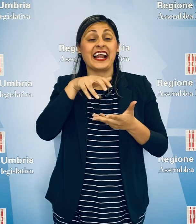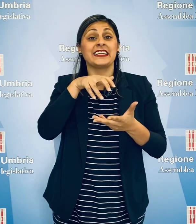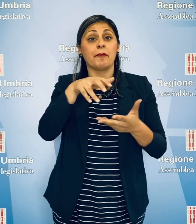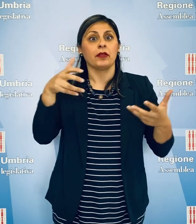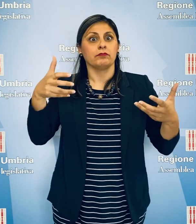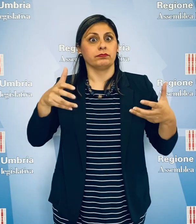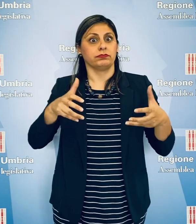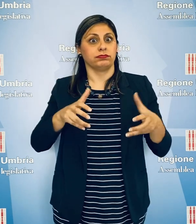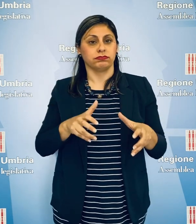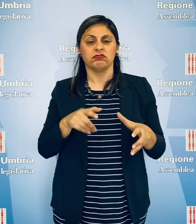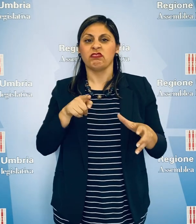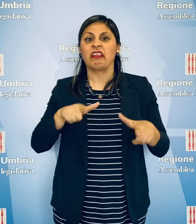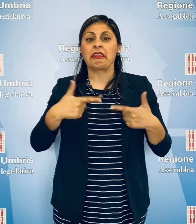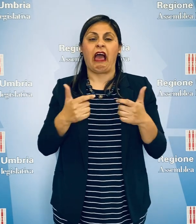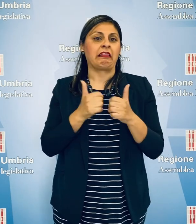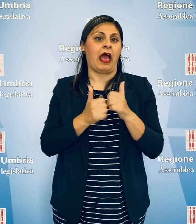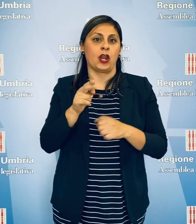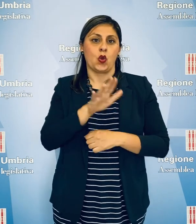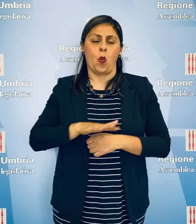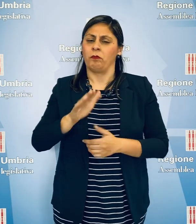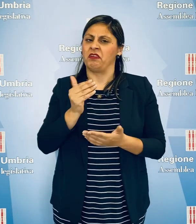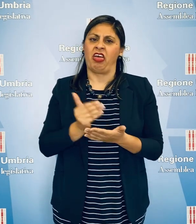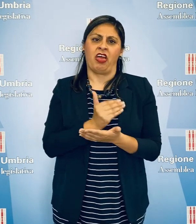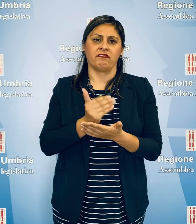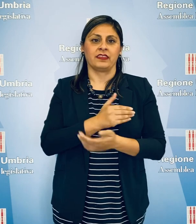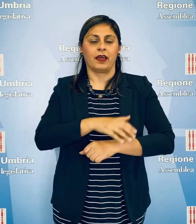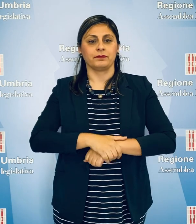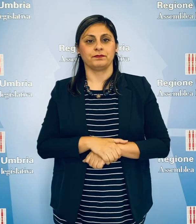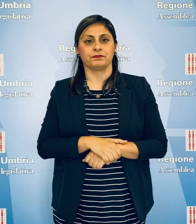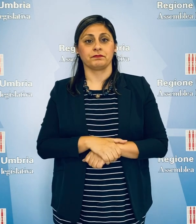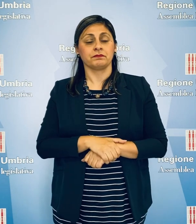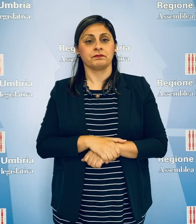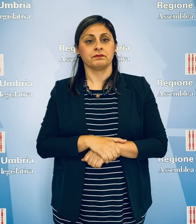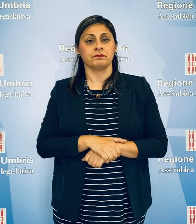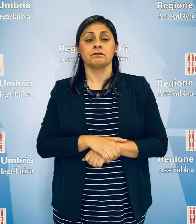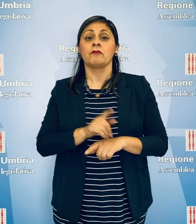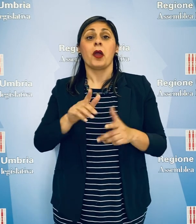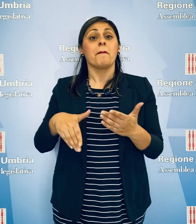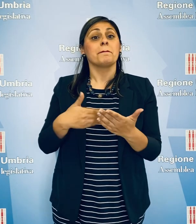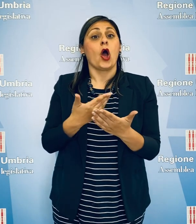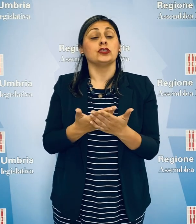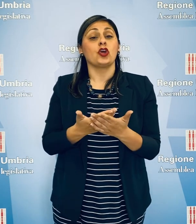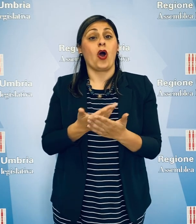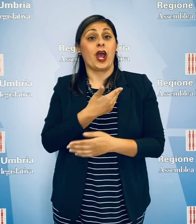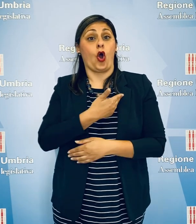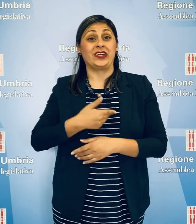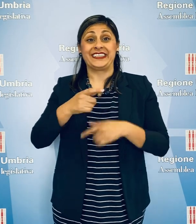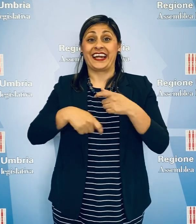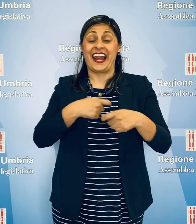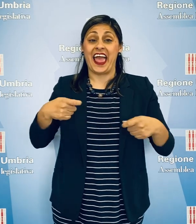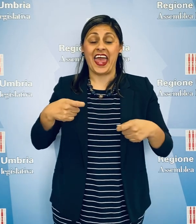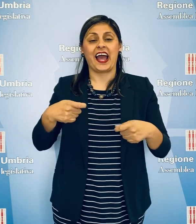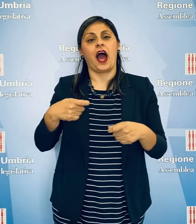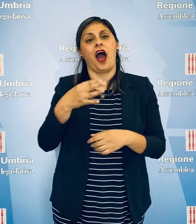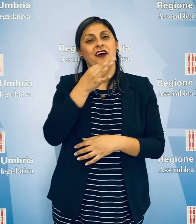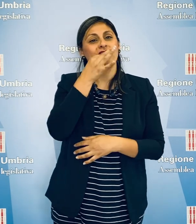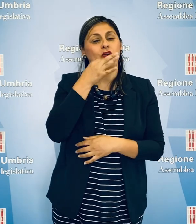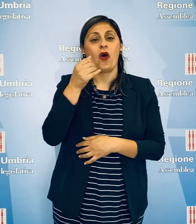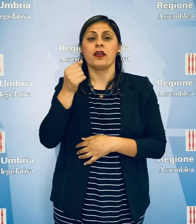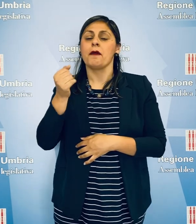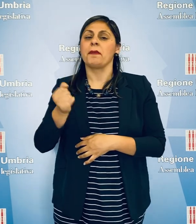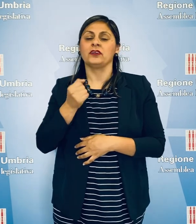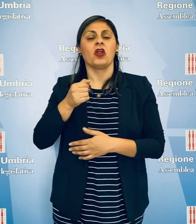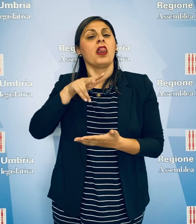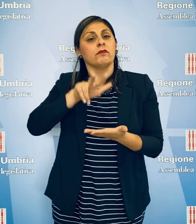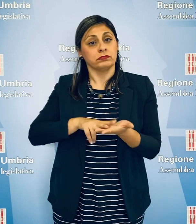stanziamenti che danneggerebbe anche l'Umbria. Semaforo verde anche per la mozione dei consiglieri della Lega Paola Fioroni